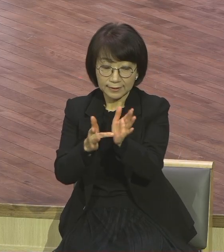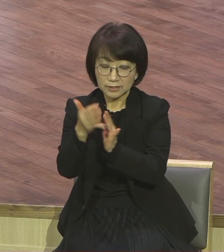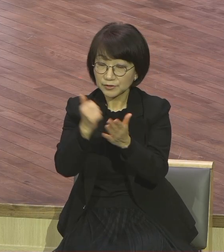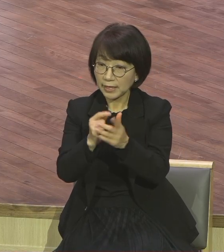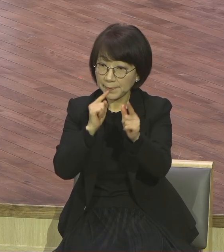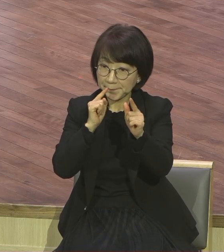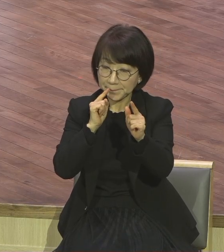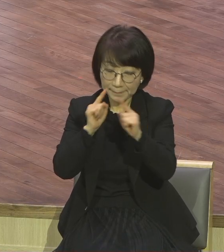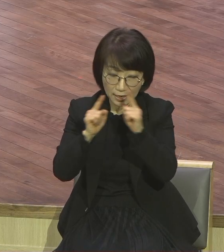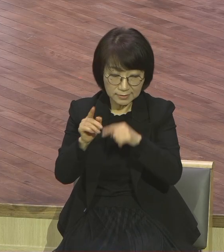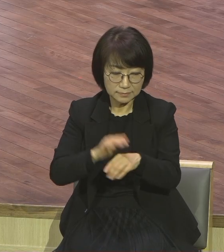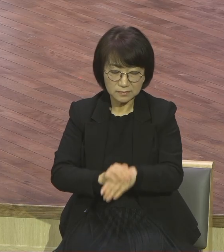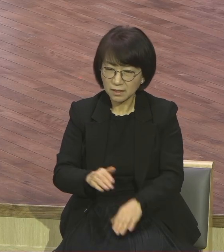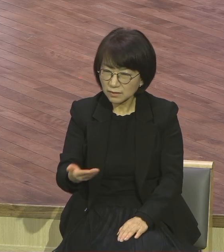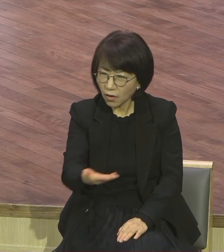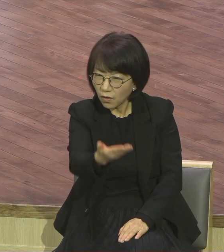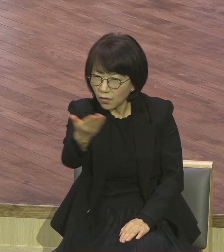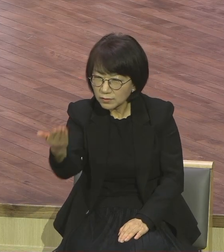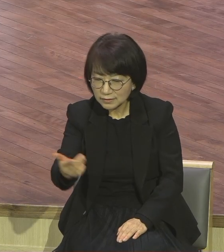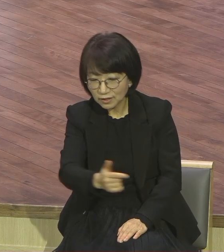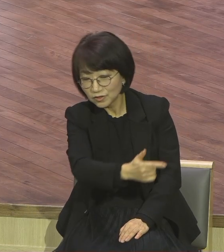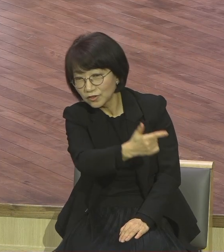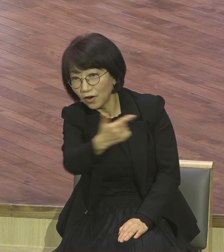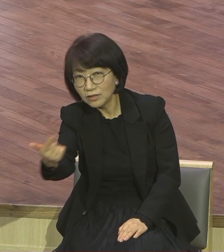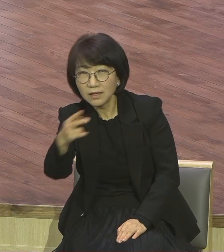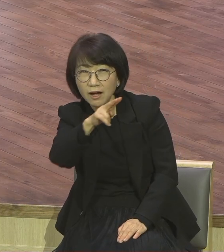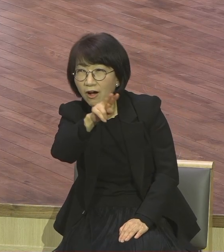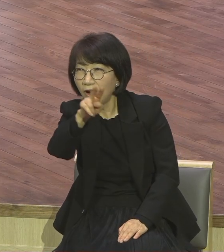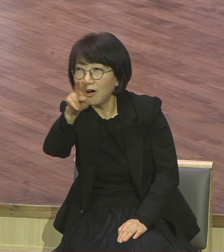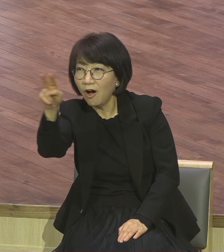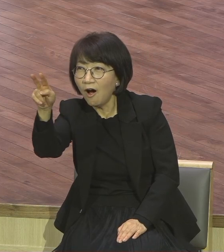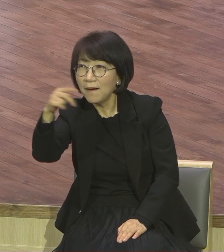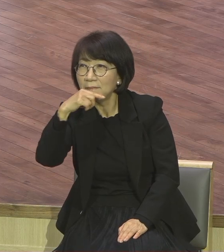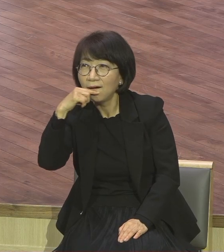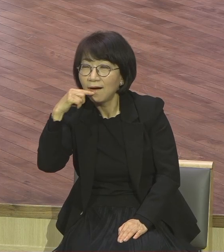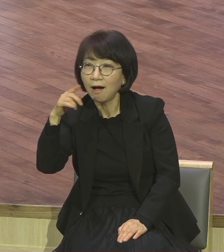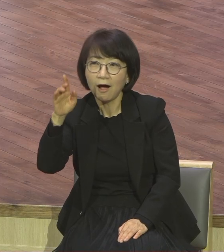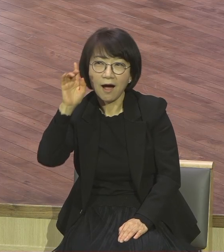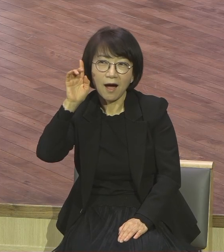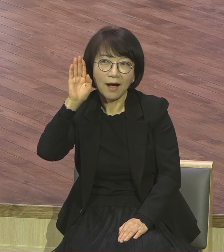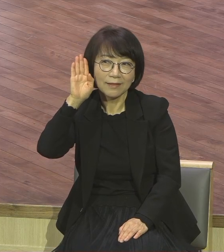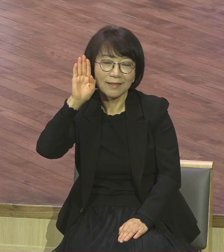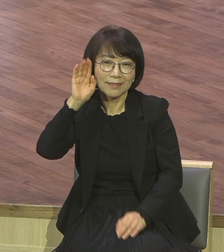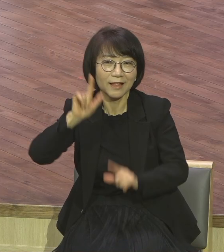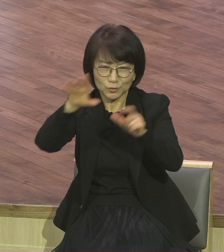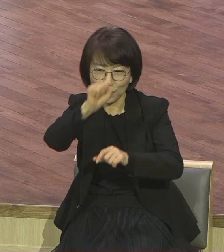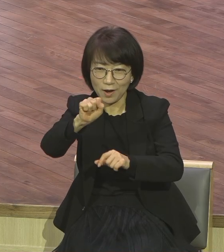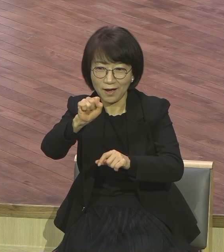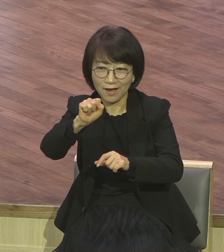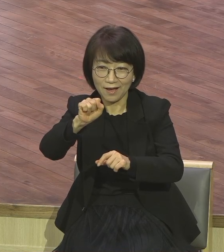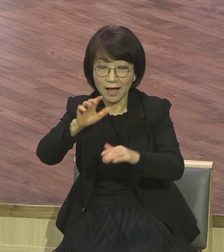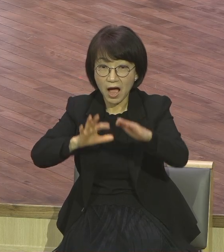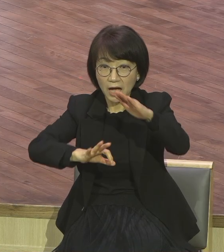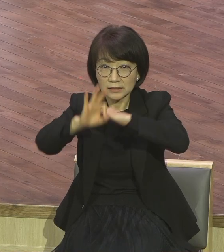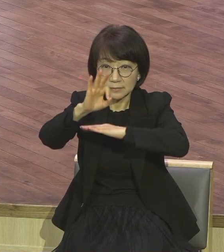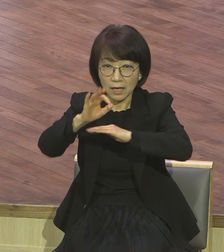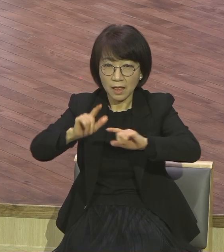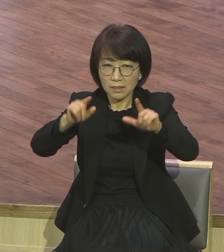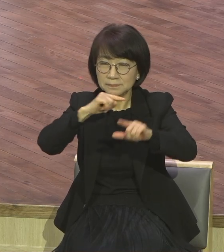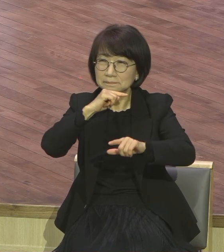대답하여 이러시되 너희가 저녁에 하늘이 붉으면 날이 좋겠다 하고 아침에 하늘이 붉고 흐리면 오늘은 날이 굳겠다 하느니